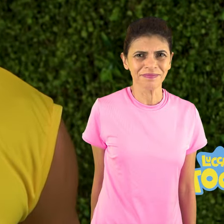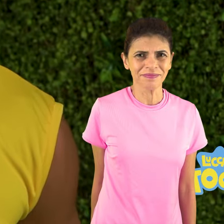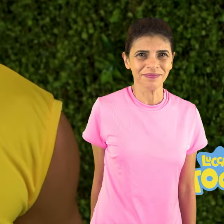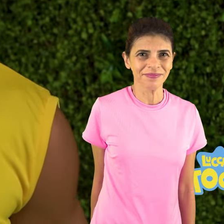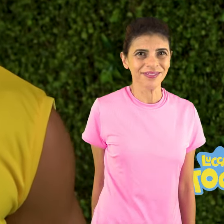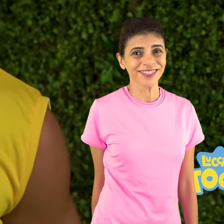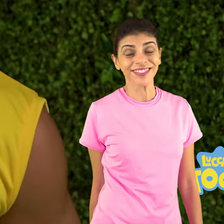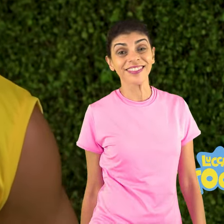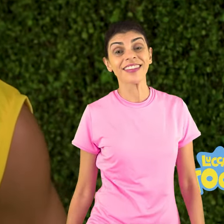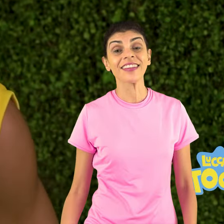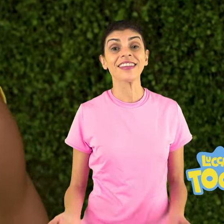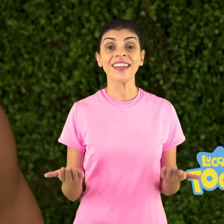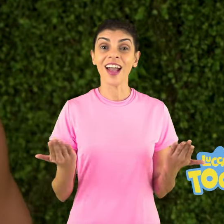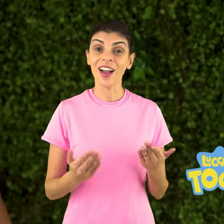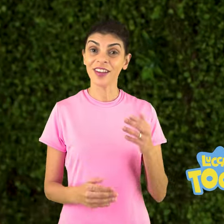Agora vamos pra perna esquerda.